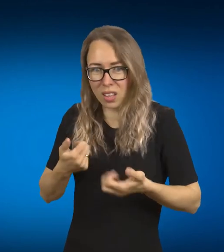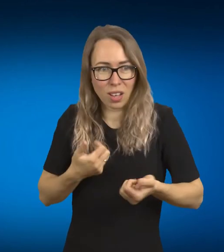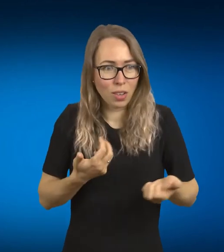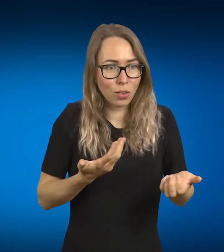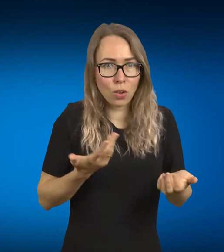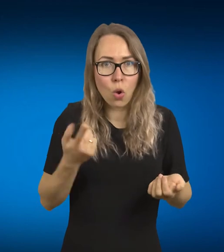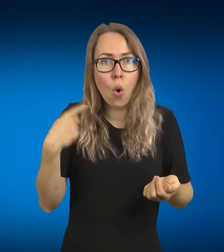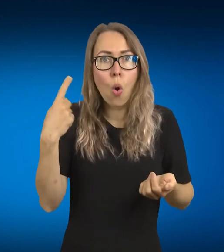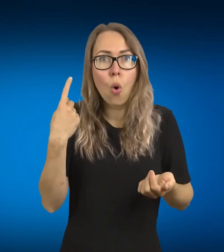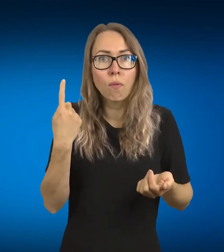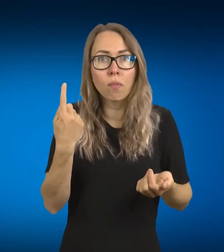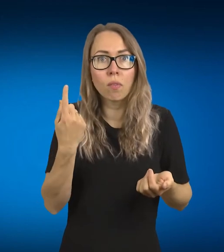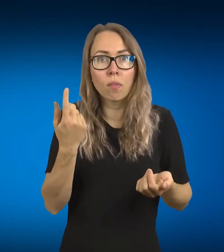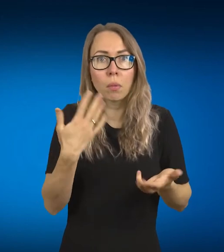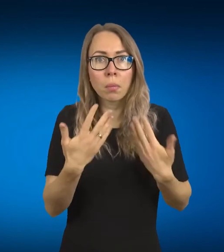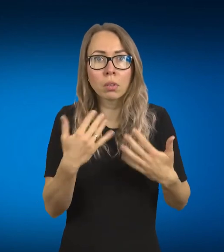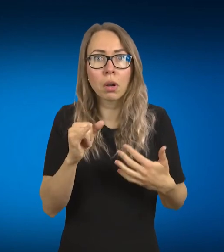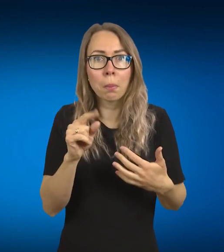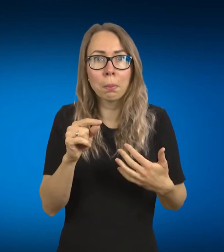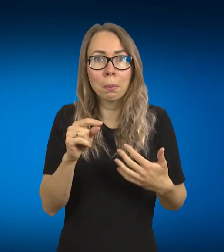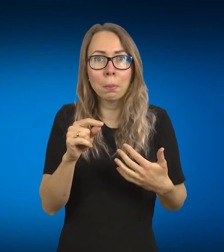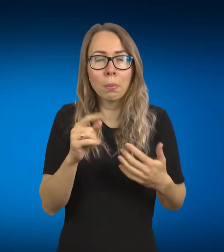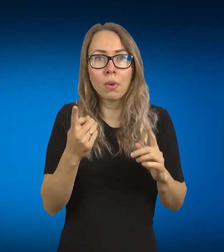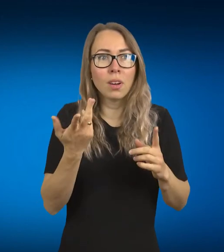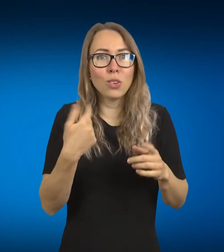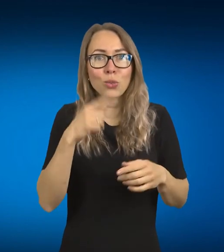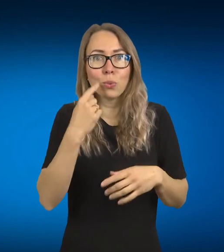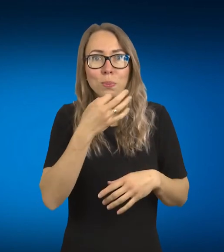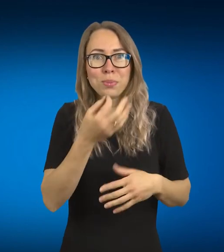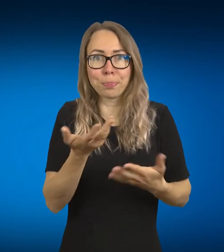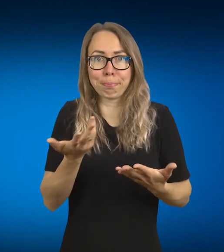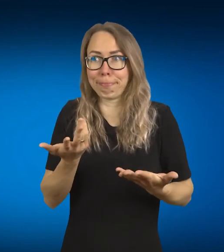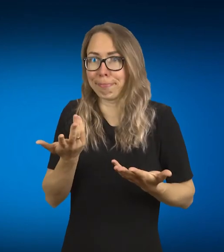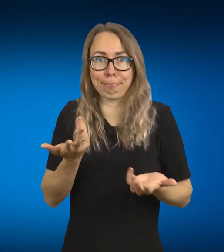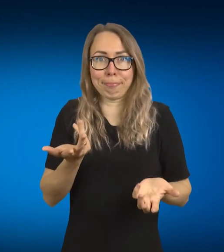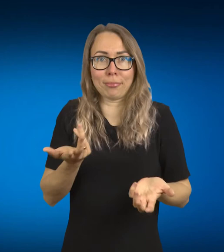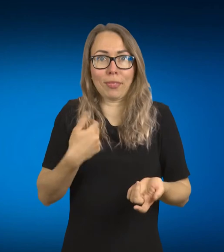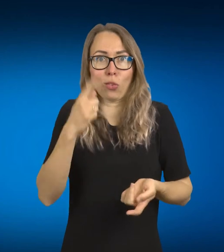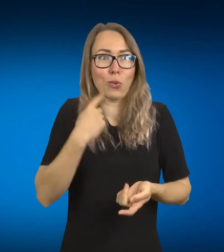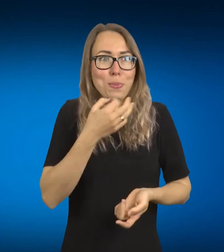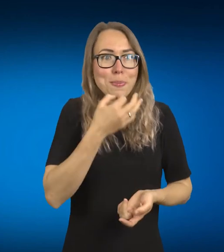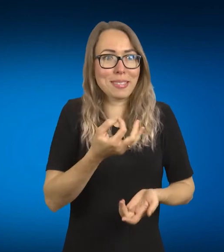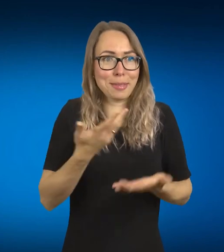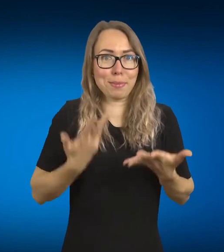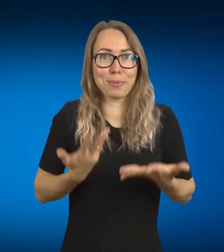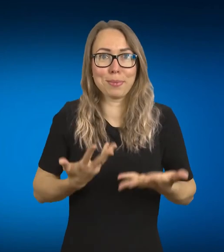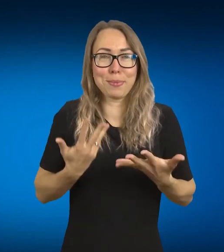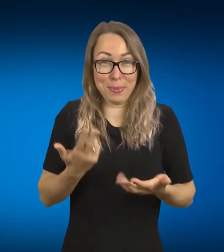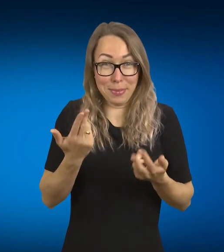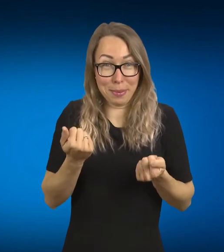stovinu, tikrai, nu negalius įgyvendinti abiejų sąlygų ir pertikti informaciją. Ir mes įstiek tada vienokio ir